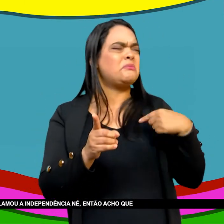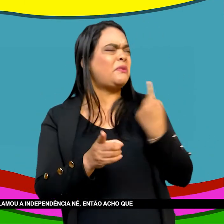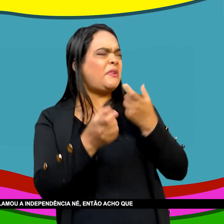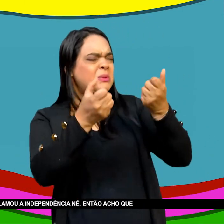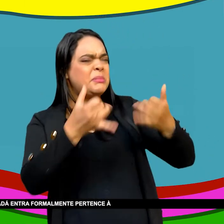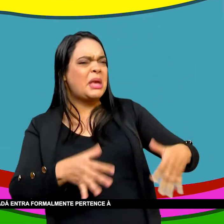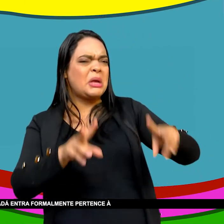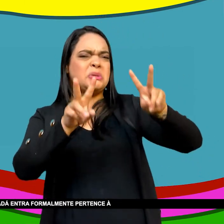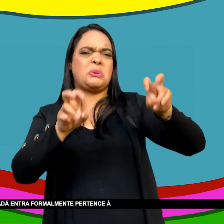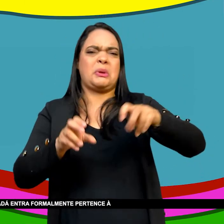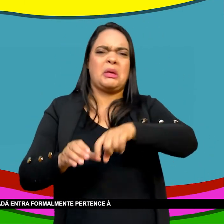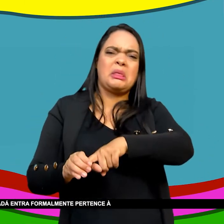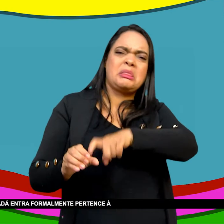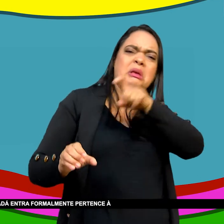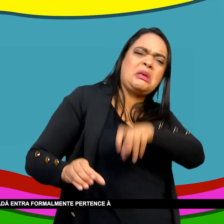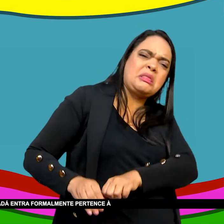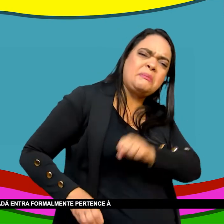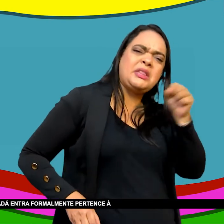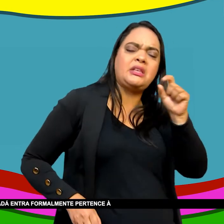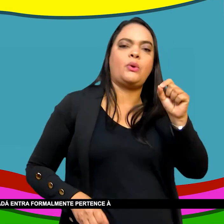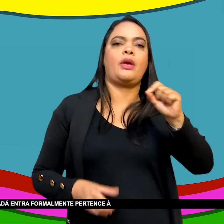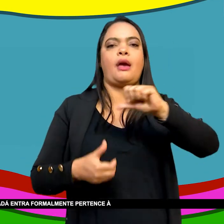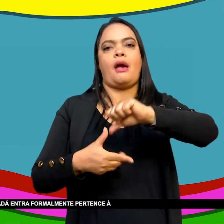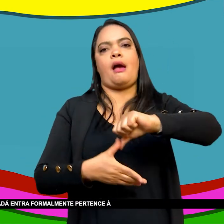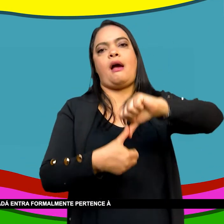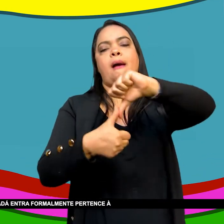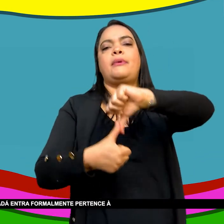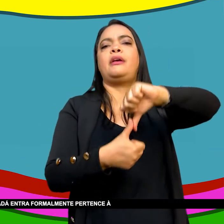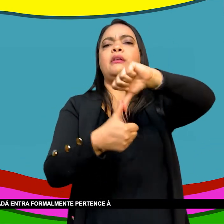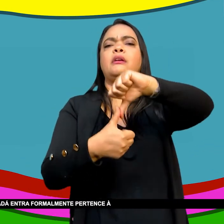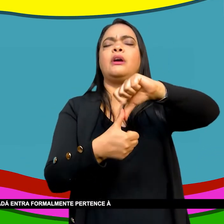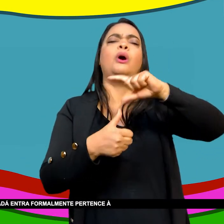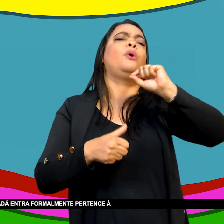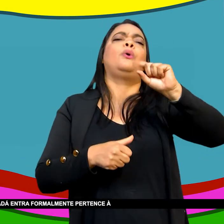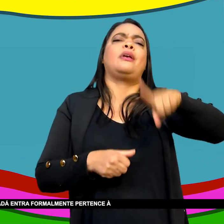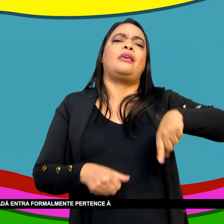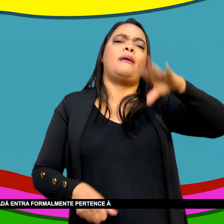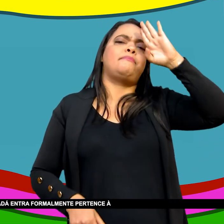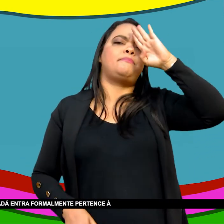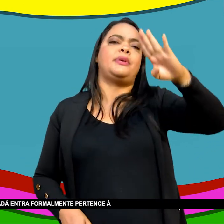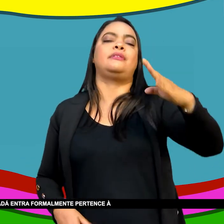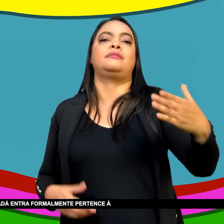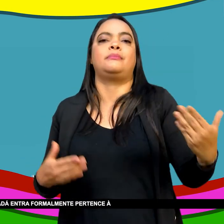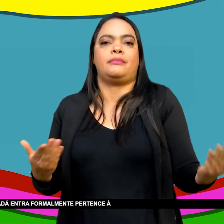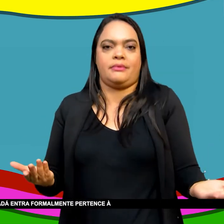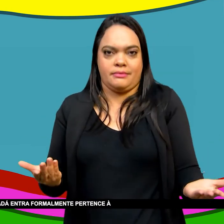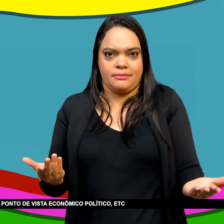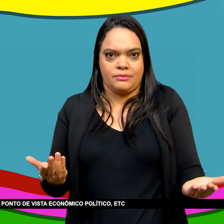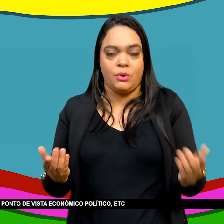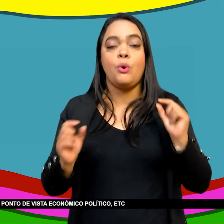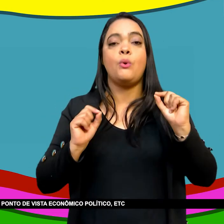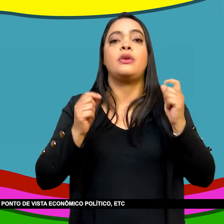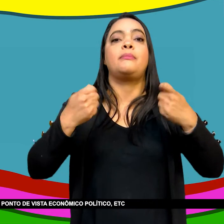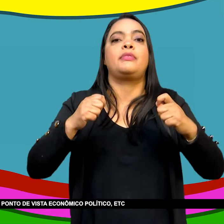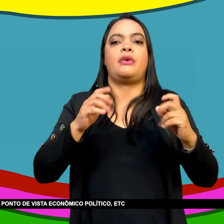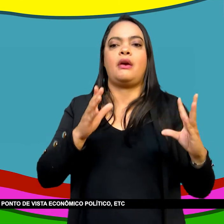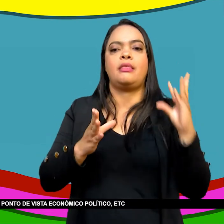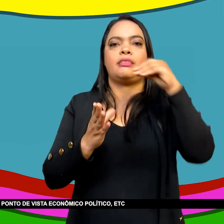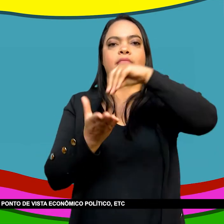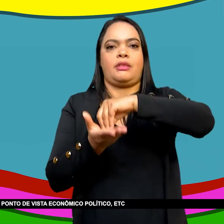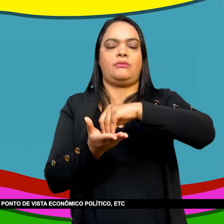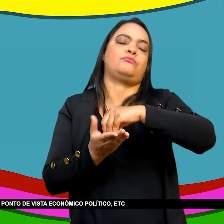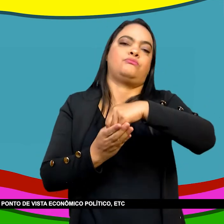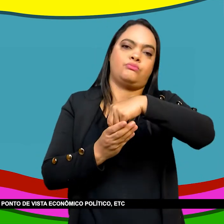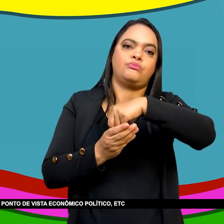Então acho que não sei se ele entra como nesses casos Porque o Canadá ainda formalmente pertence à coroa britânica